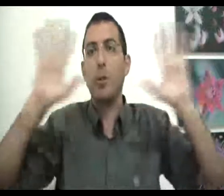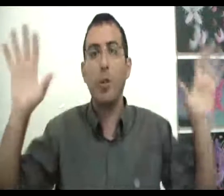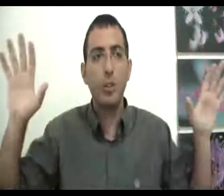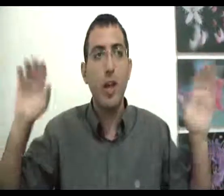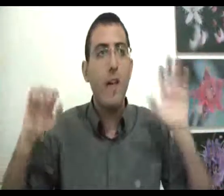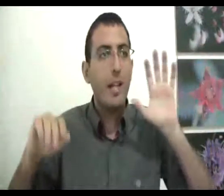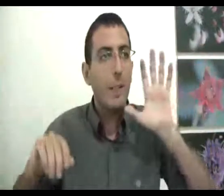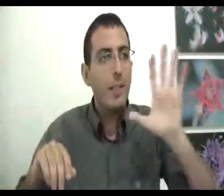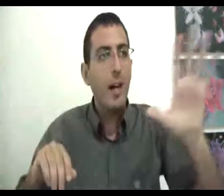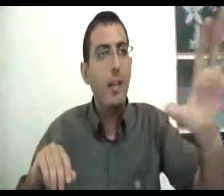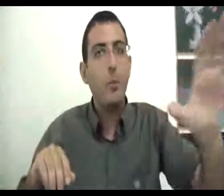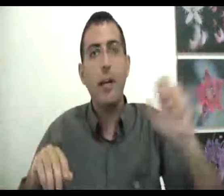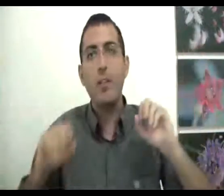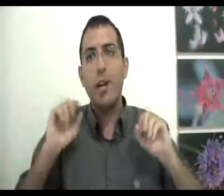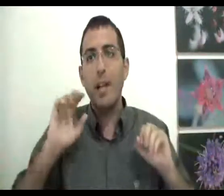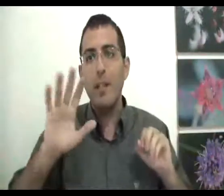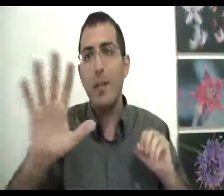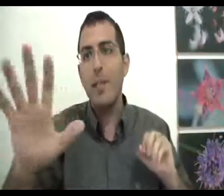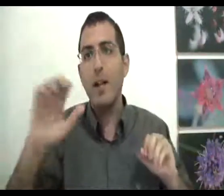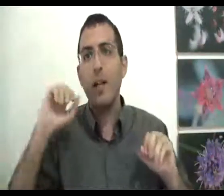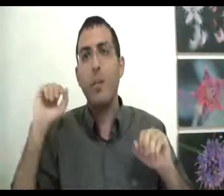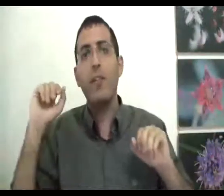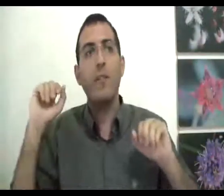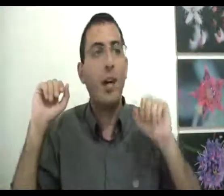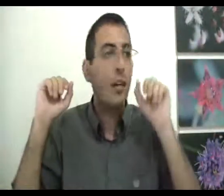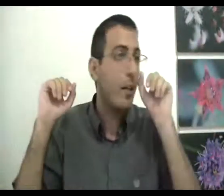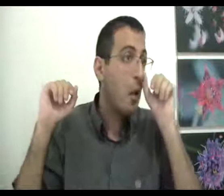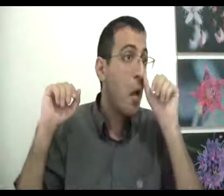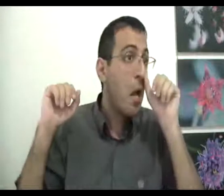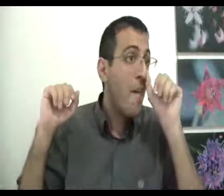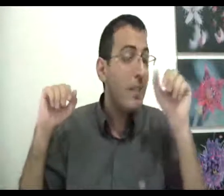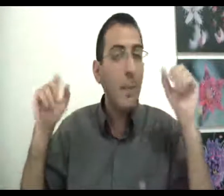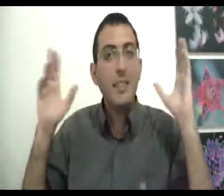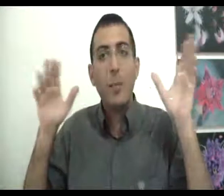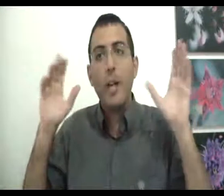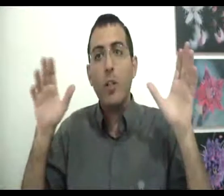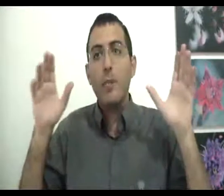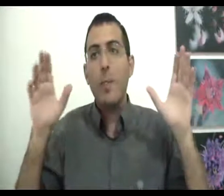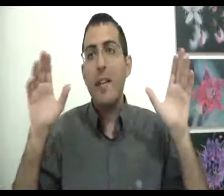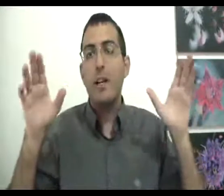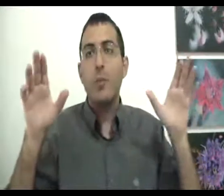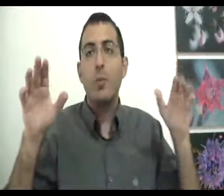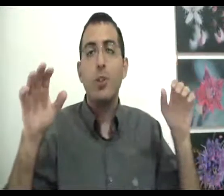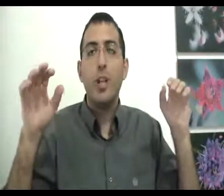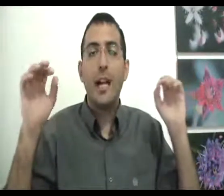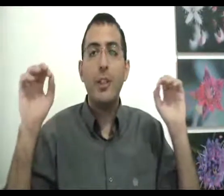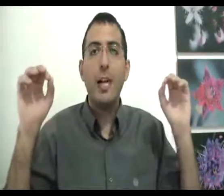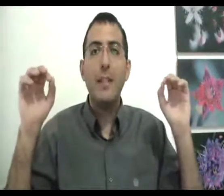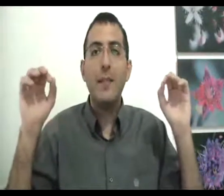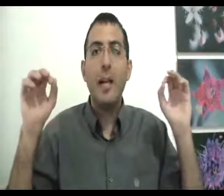בראש ולגבי דבר אחד הוא מרגיש דבר אחד ולגבי דבר אחר הוא מרגיש דבר אחר וזה בעצם אומר קודם כל מה הבנו שכאשר האדם אומר